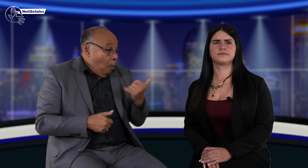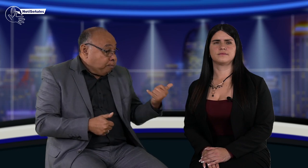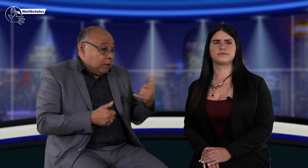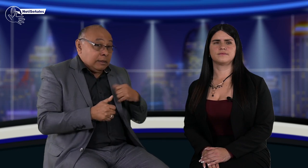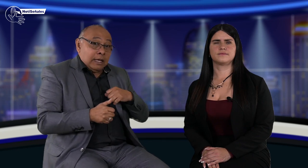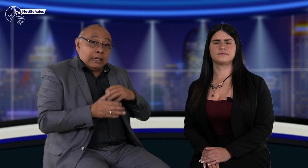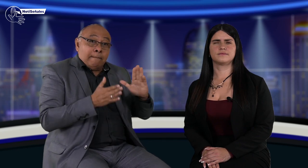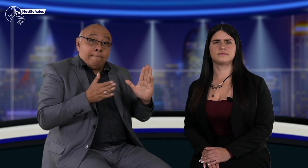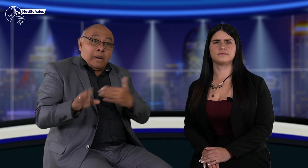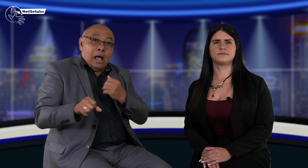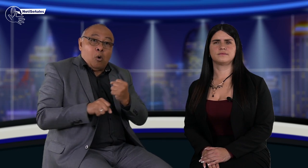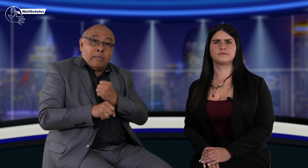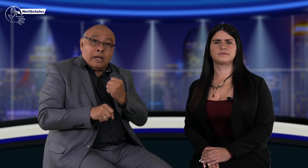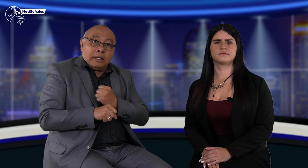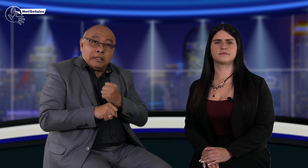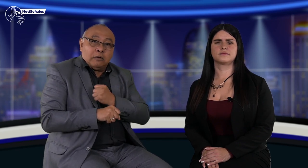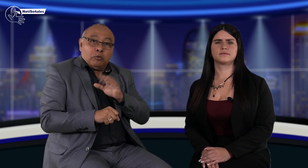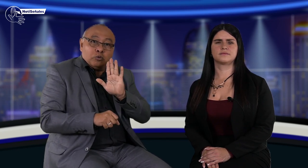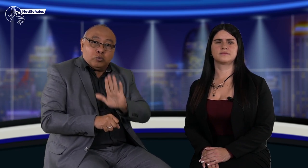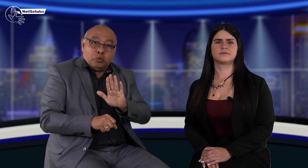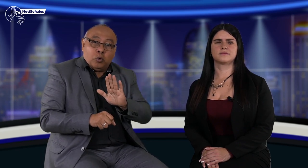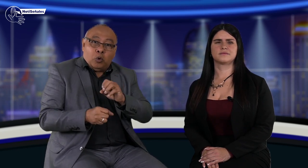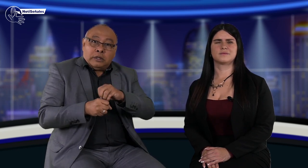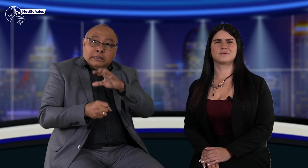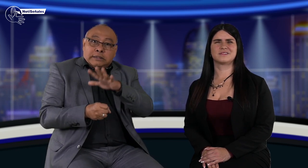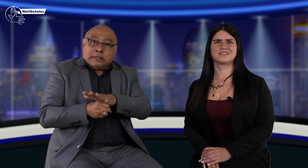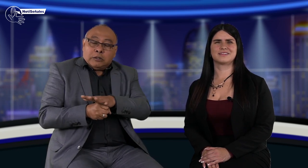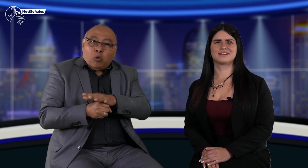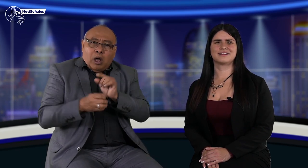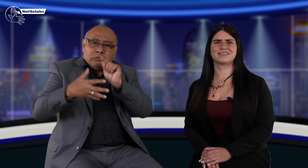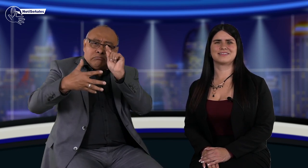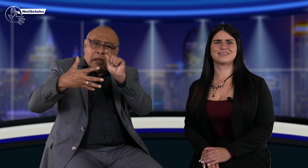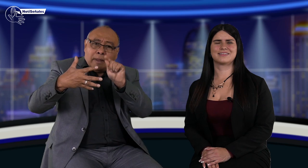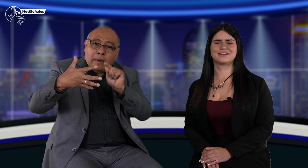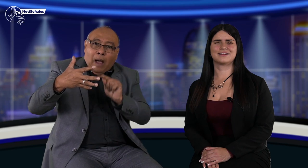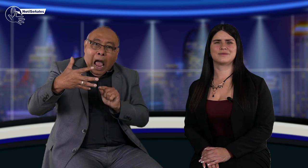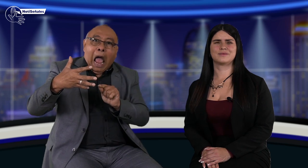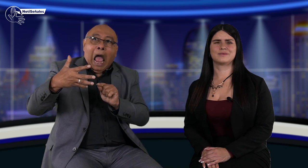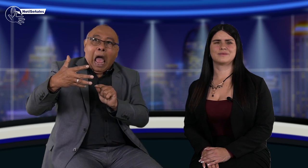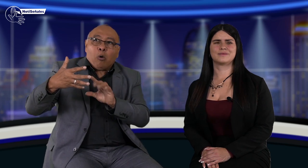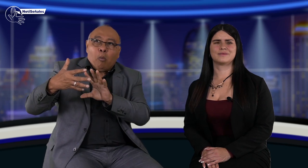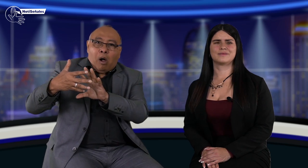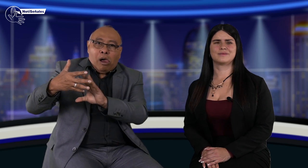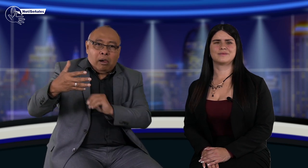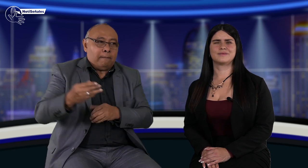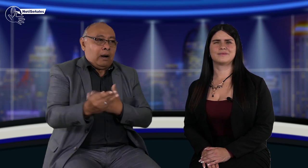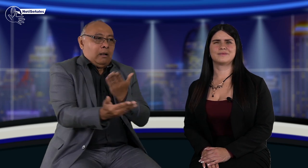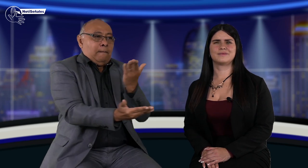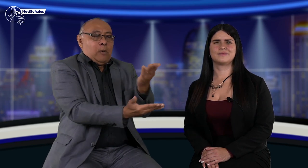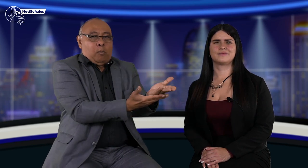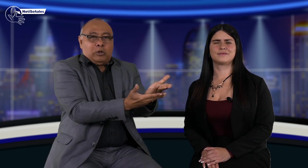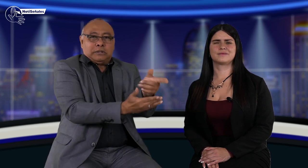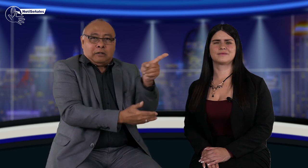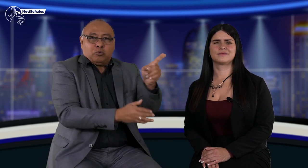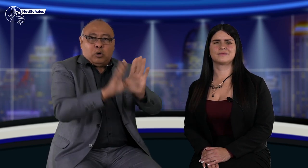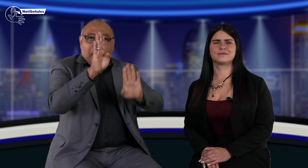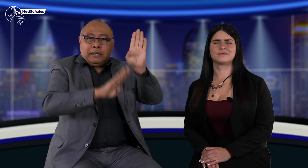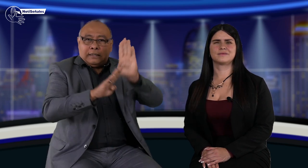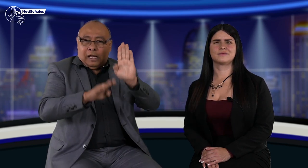que tengan en cuenta el plan operativo distrital que nos ha mencionado nuestra invitada. Planteen algunos de esos puntos ante